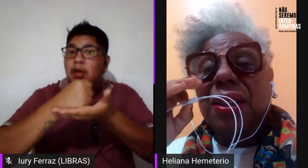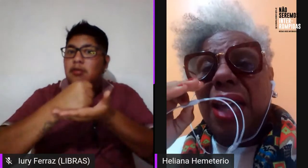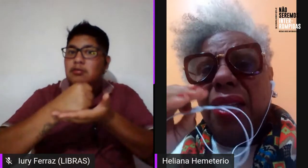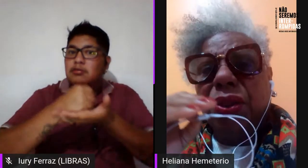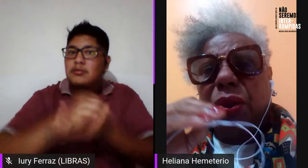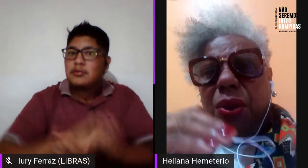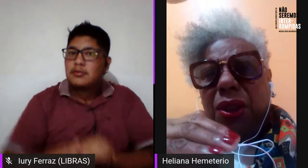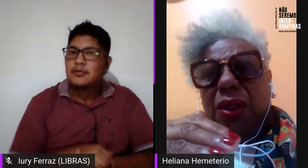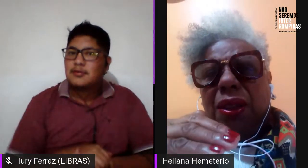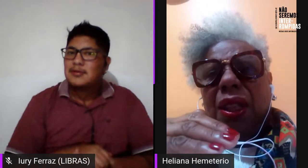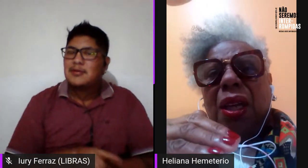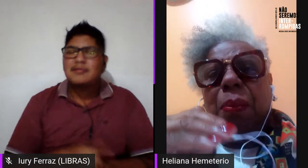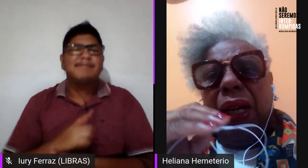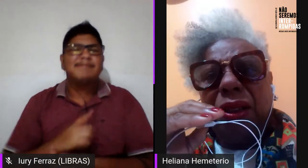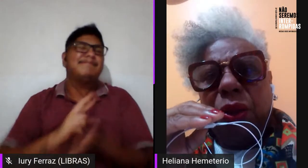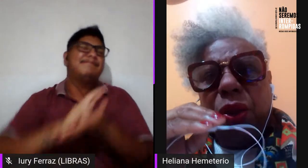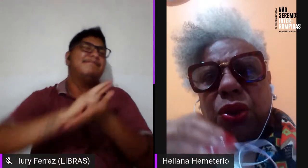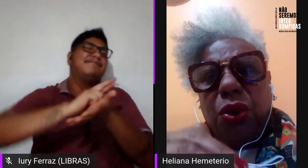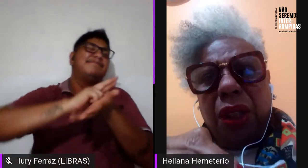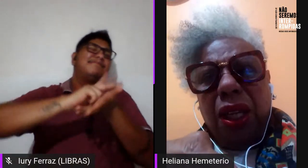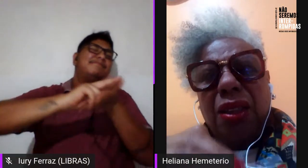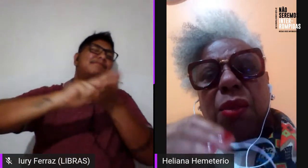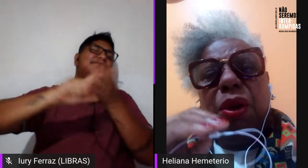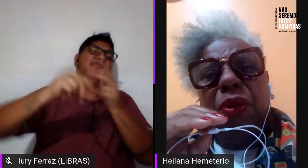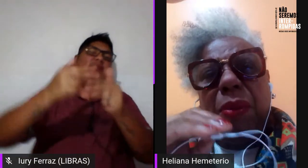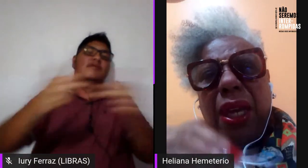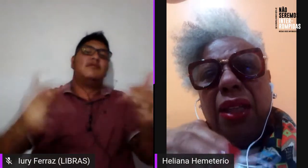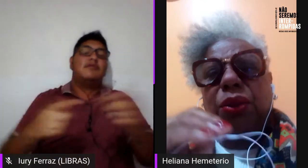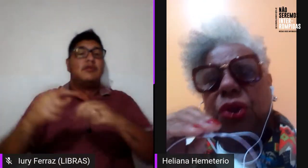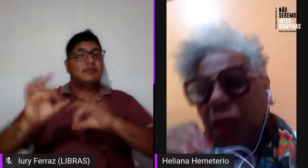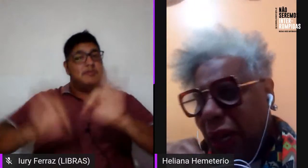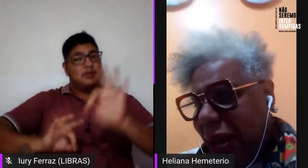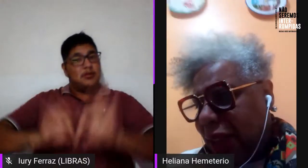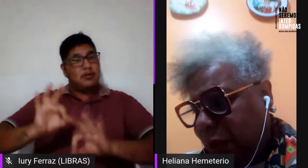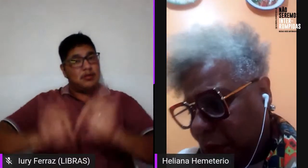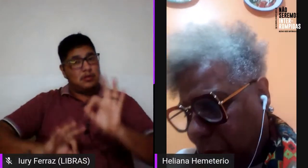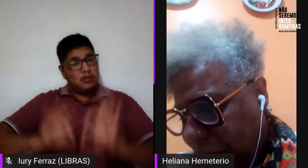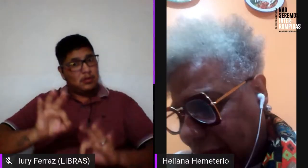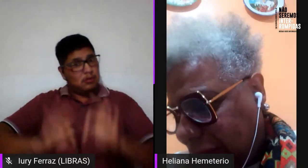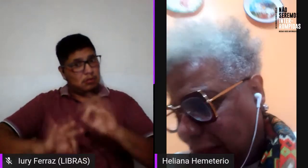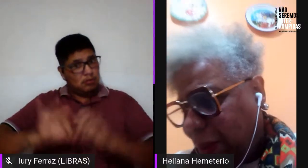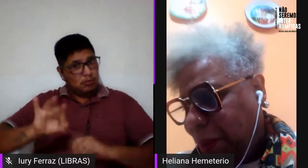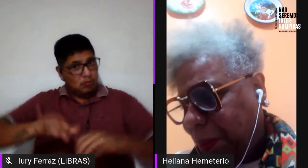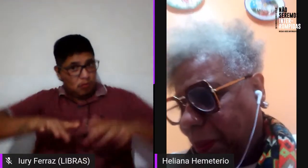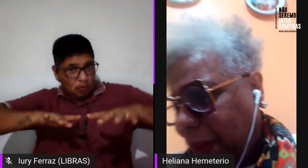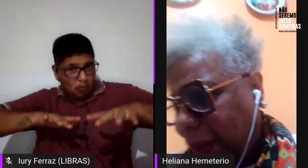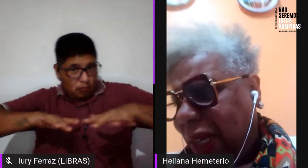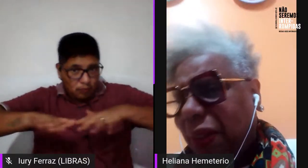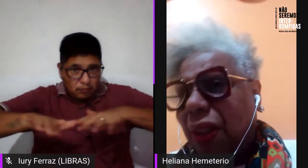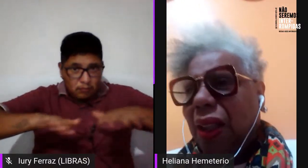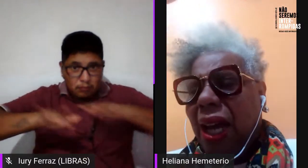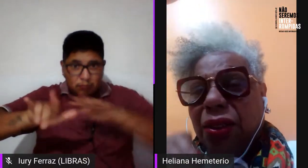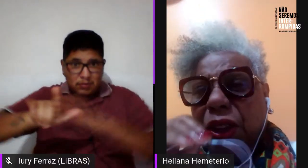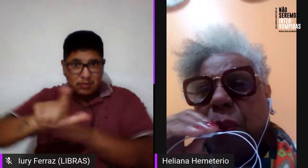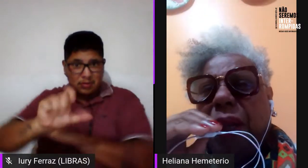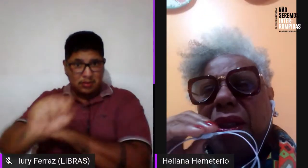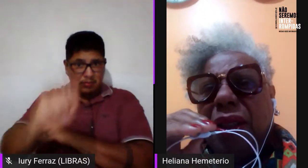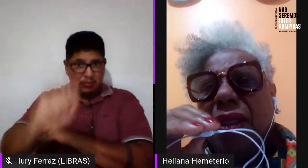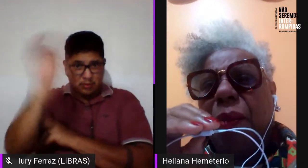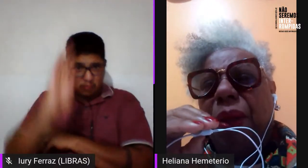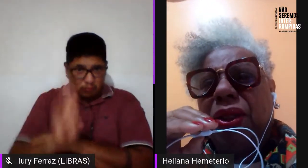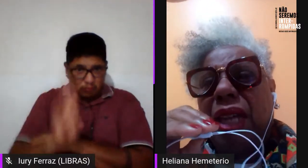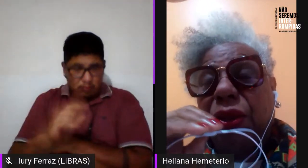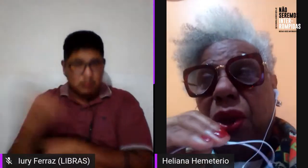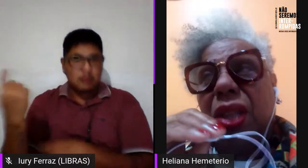há uma série de coisas para se construir esse movimento de lésbicas no Brasil, a gente